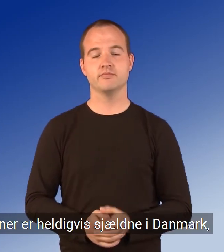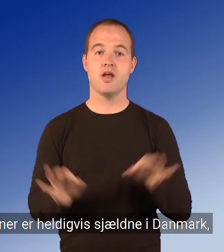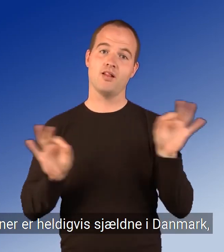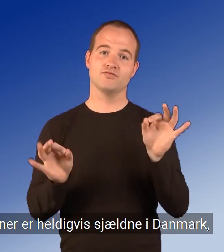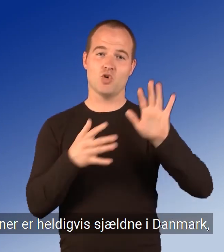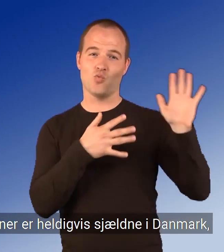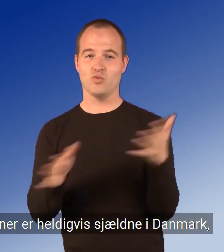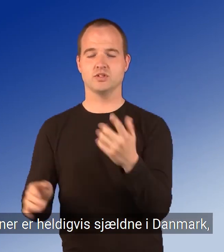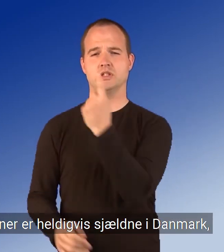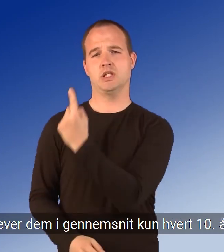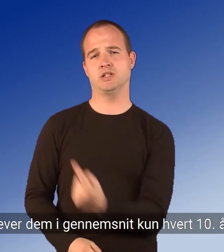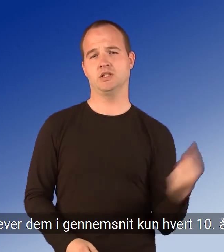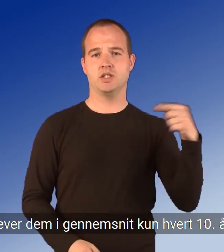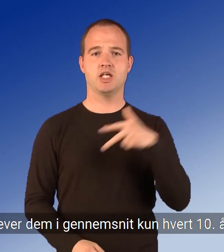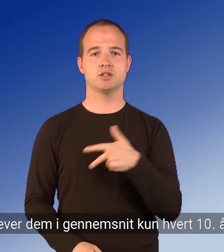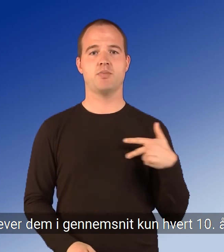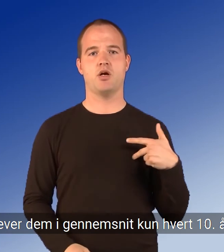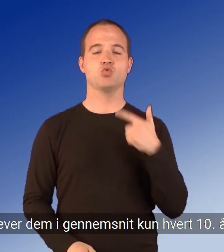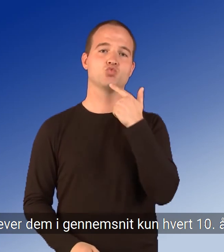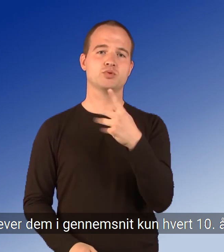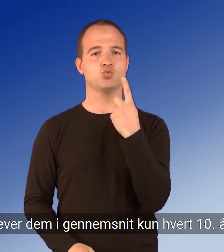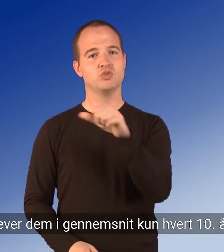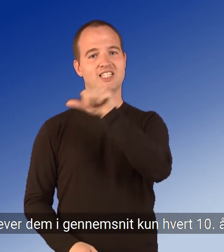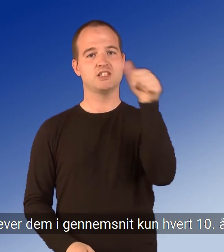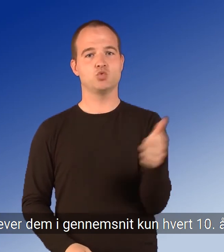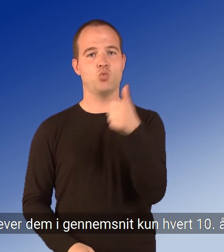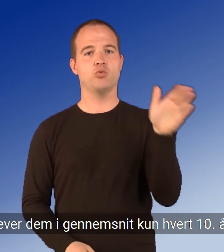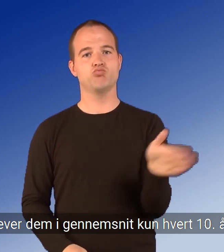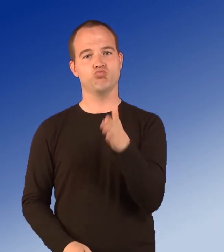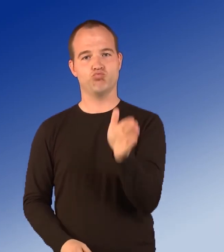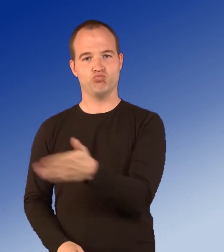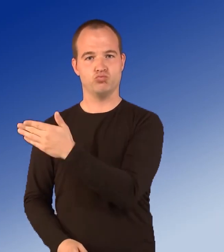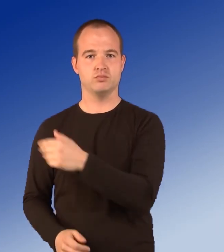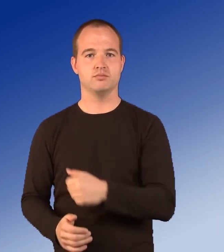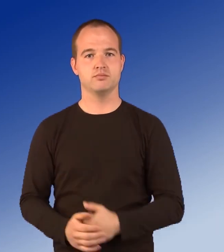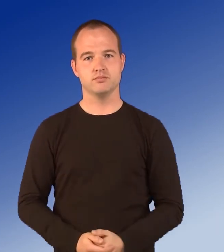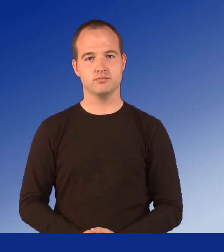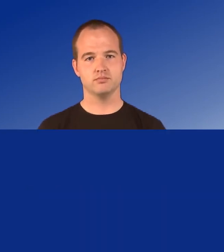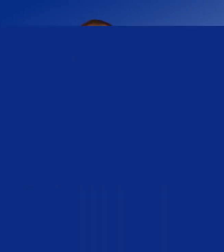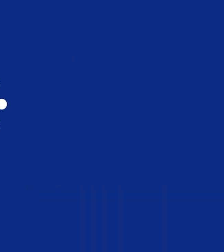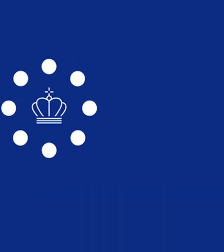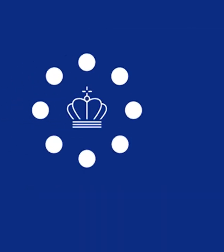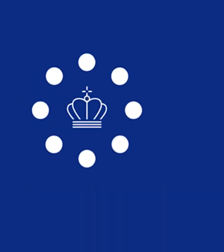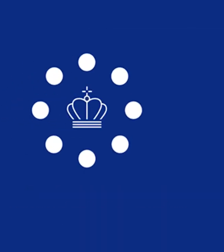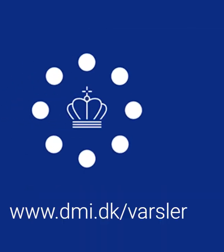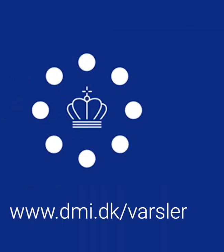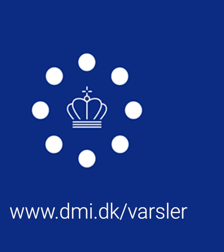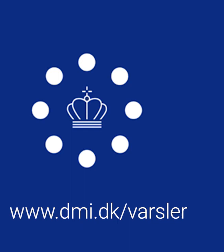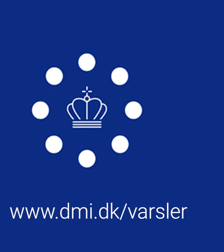heldigvis sjældne i Danmark, og vi oplever dem i snit kun hver tiende år. Danske tekster